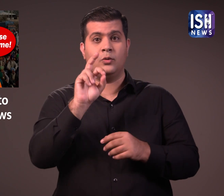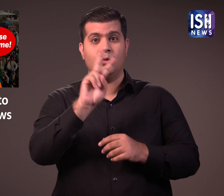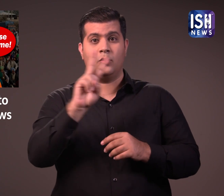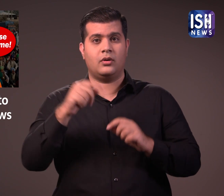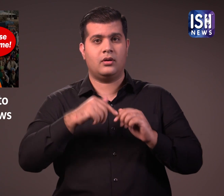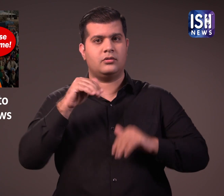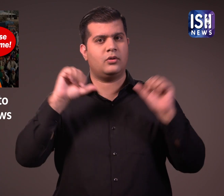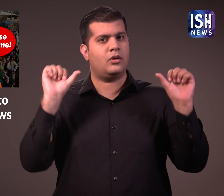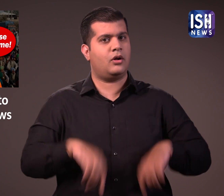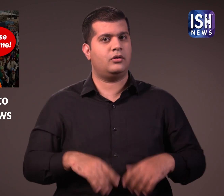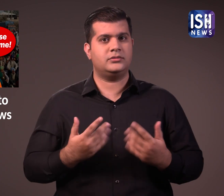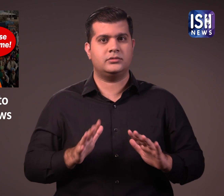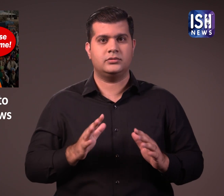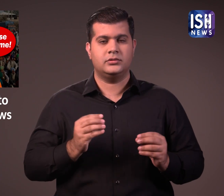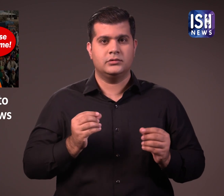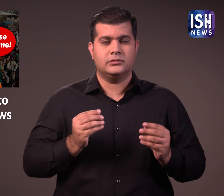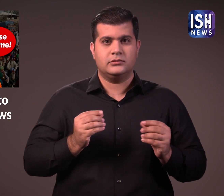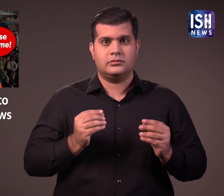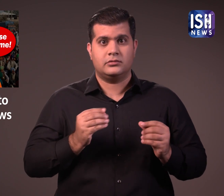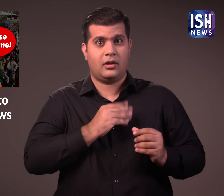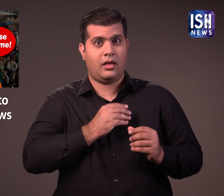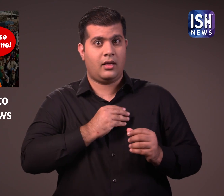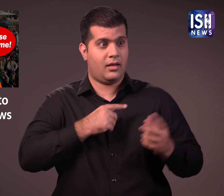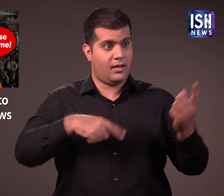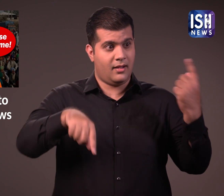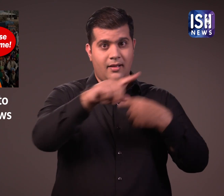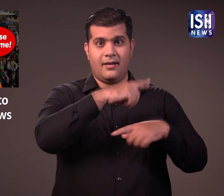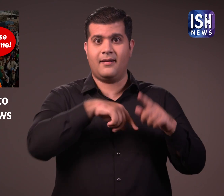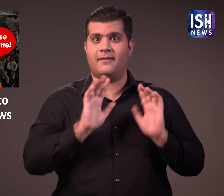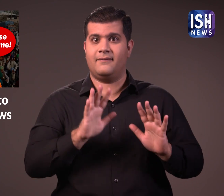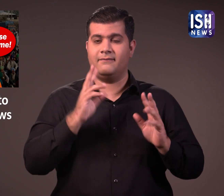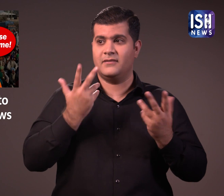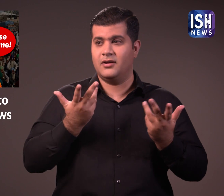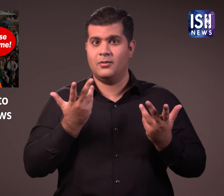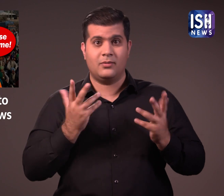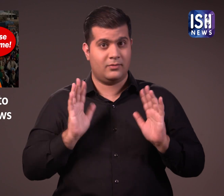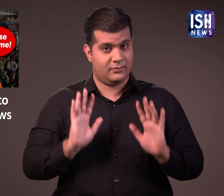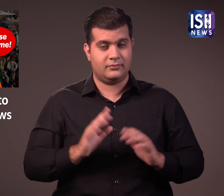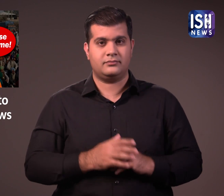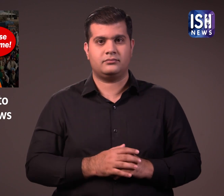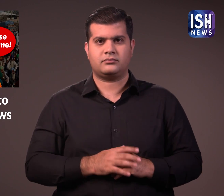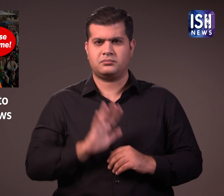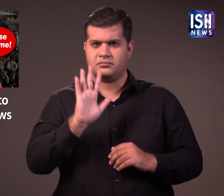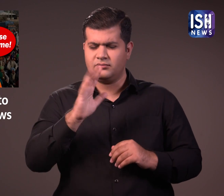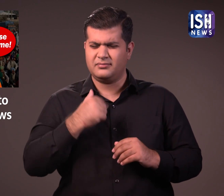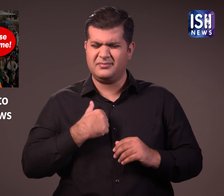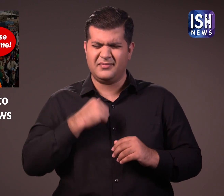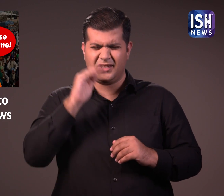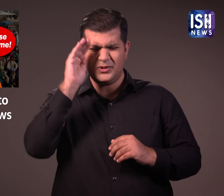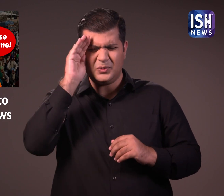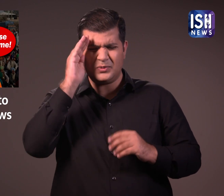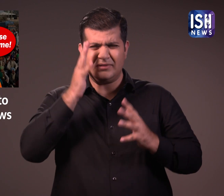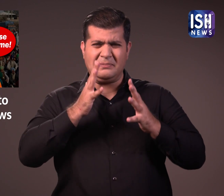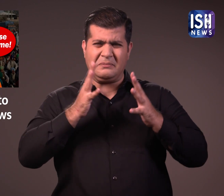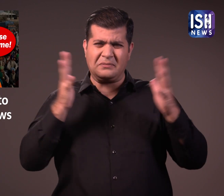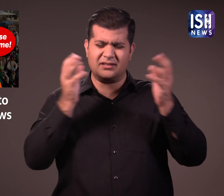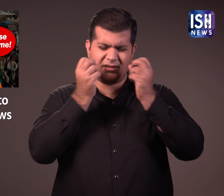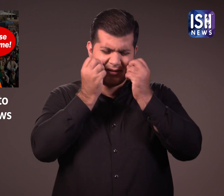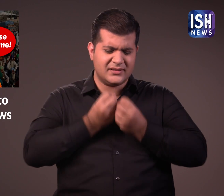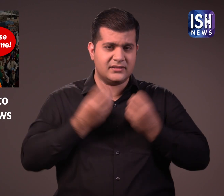इससे उन्हें चुनाव हारना पढ़ सकता है इसको लेकर पार्टी काफी भेवीत थी आज प्रधान मंतरी नरेंदर